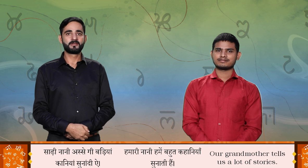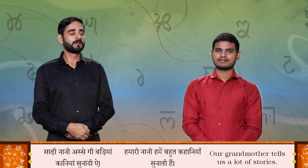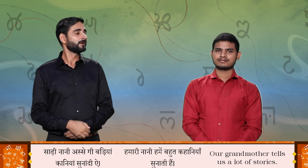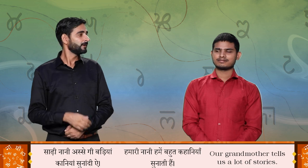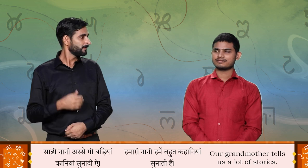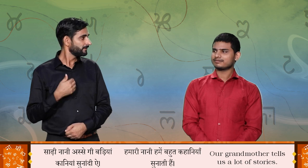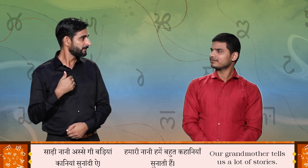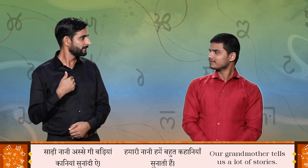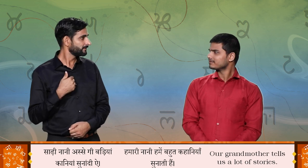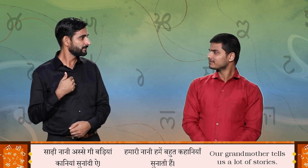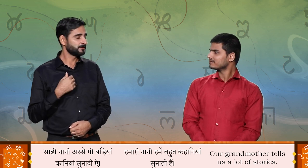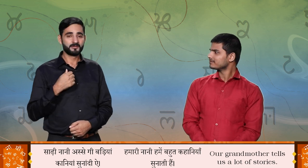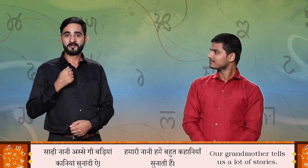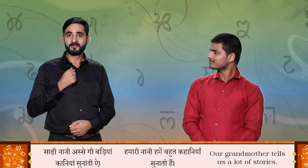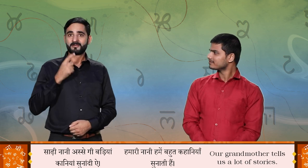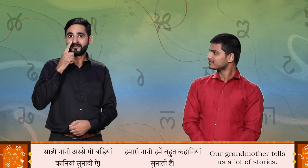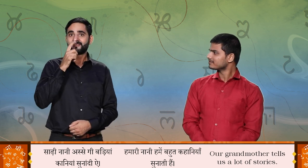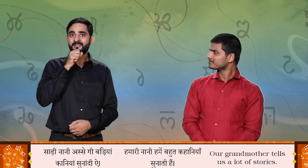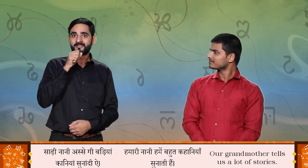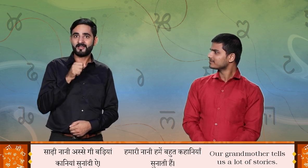साड़ी ना नी असें की बड़ियां काणियां सनांदी है